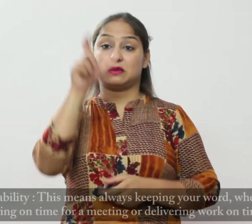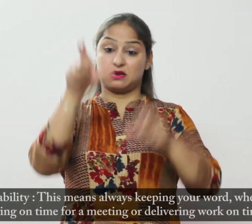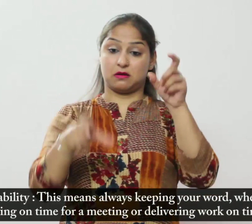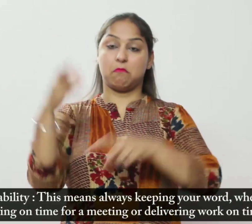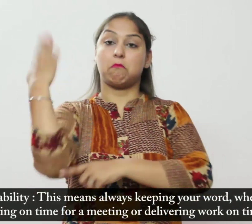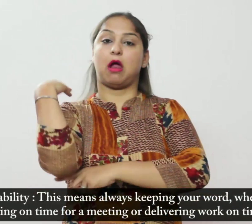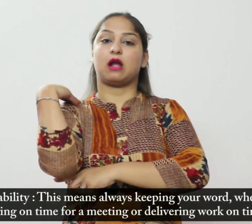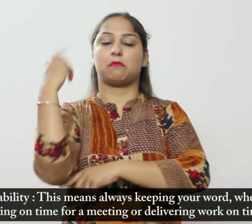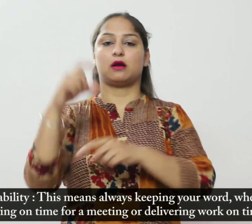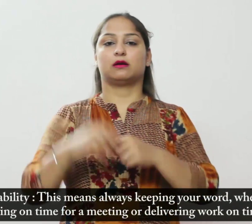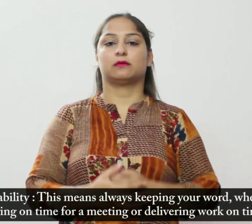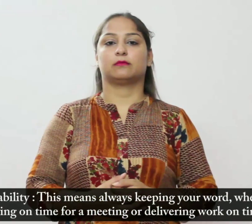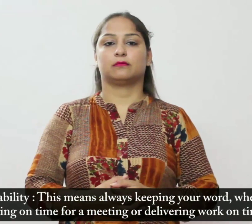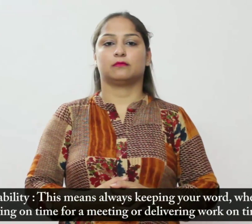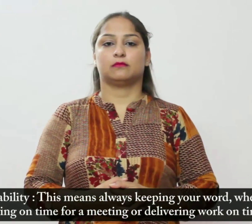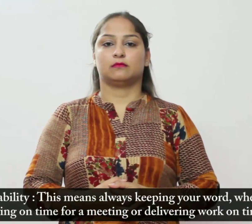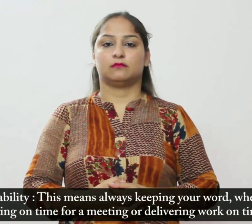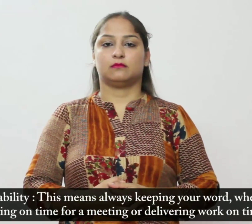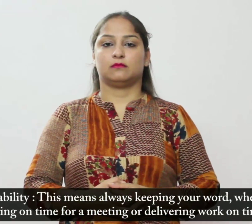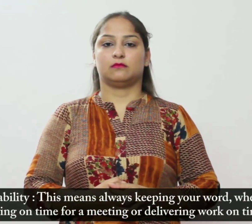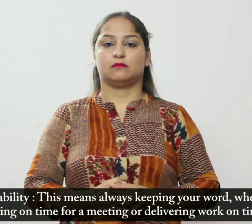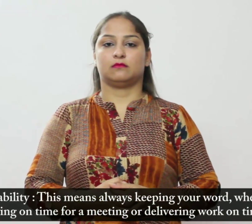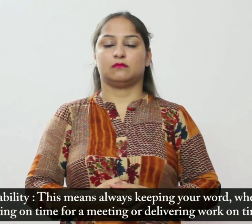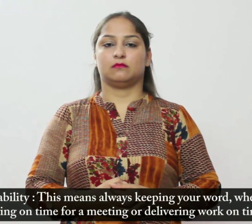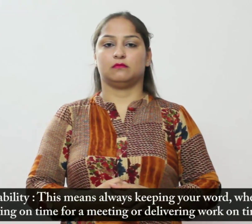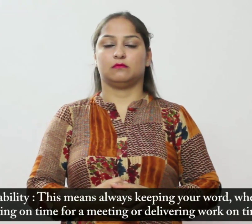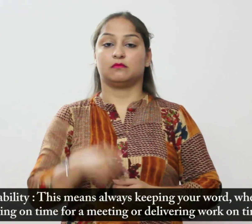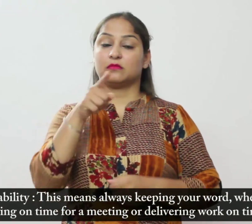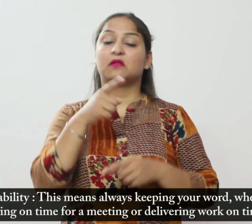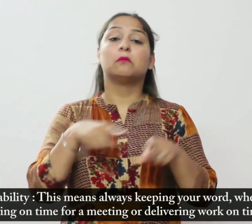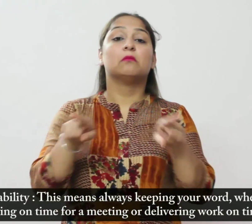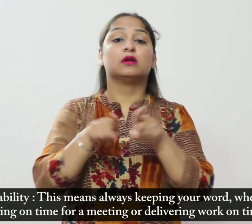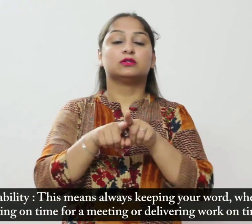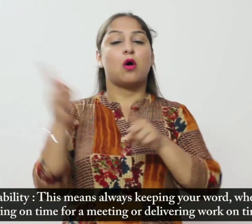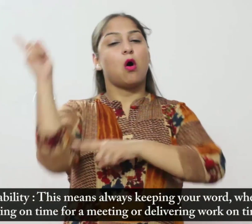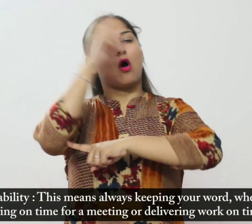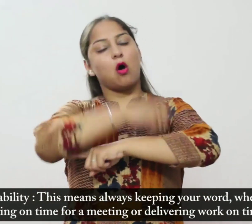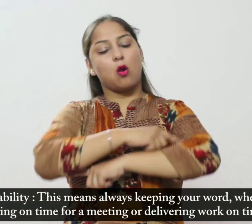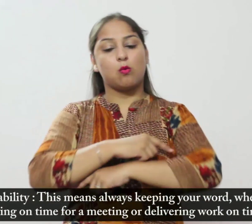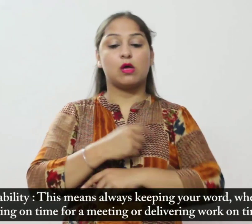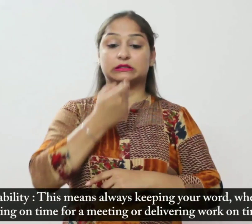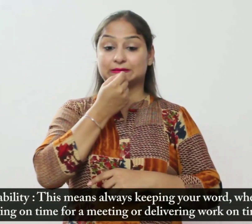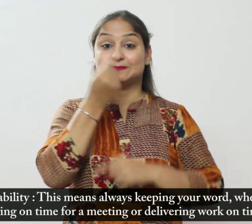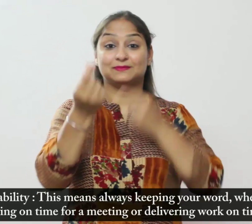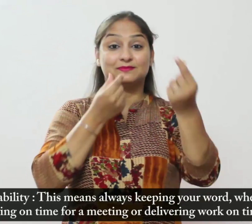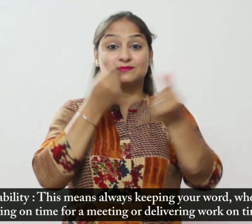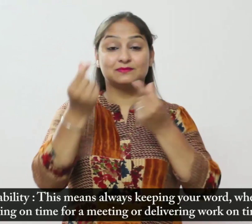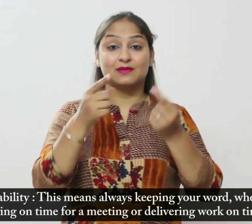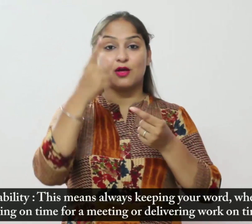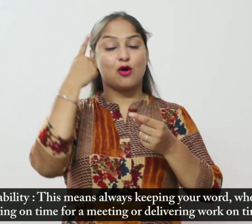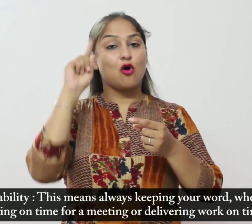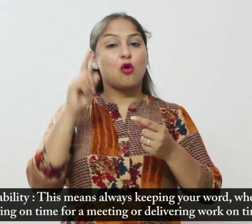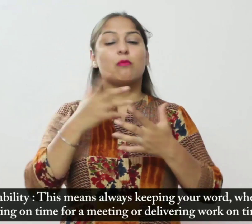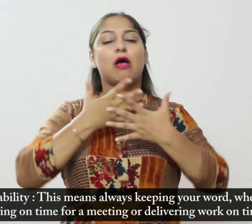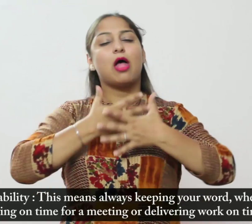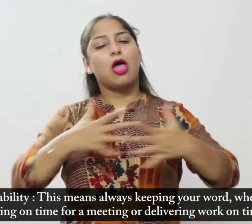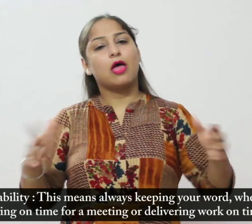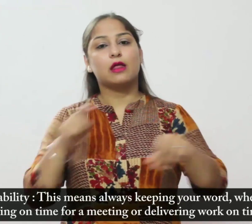निर्भरता इसका मतलब है कि हमेशा अपने शब्द को रखना, चाहे वो समय पर काम देने के लिए